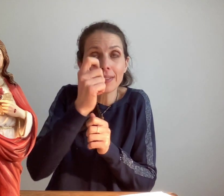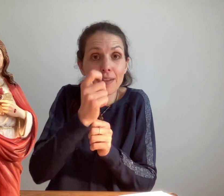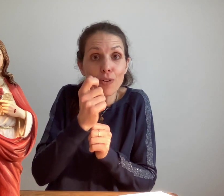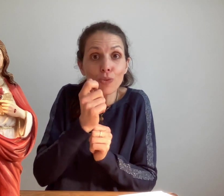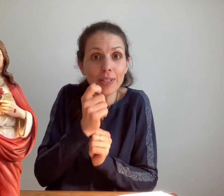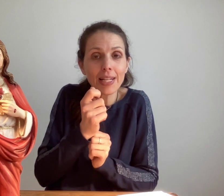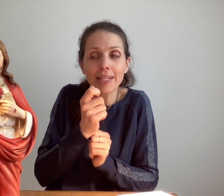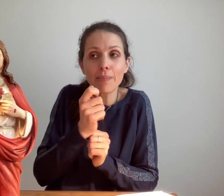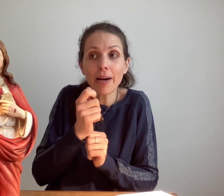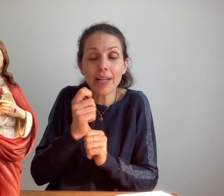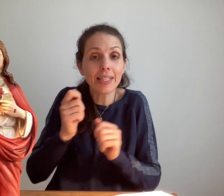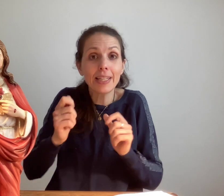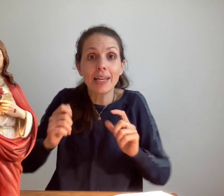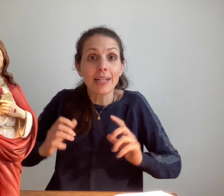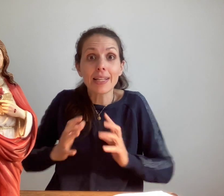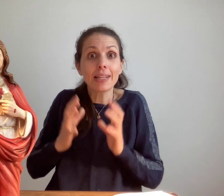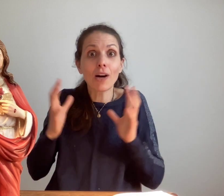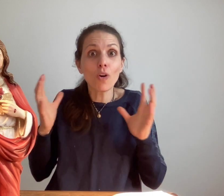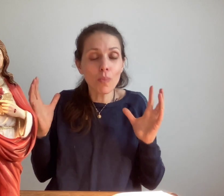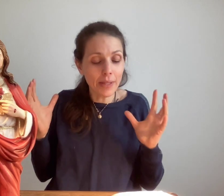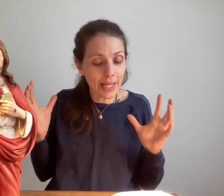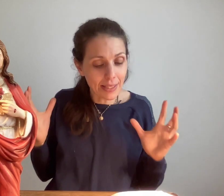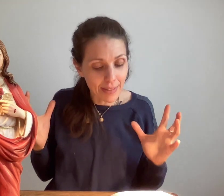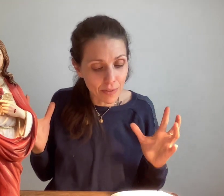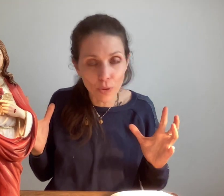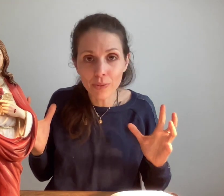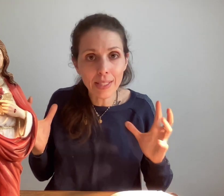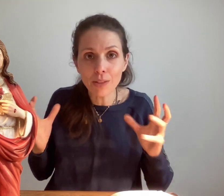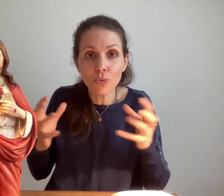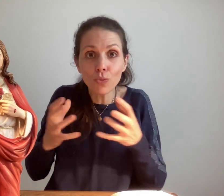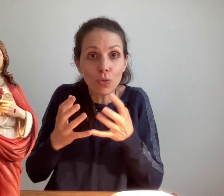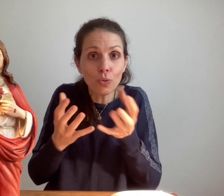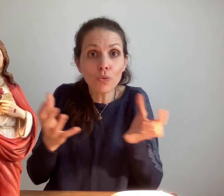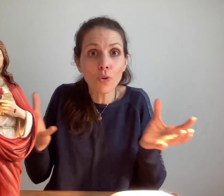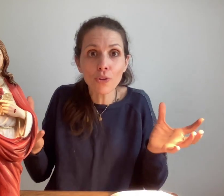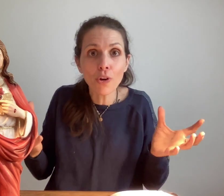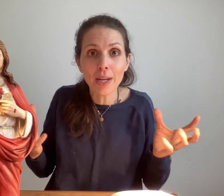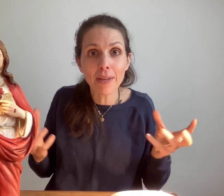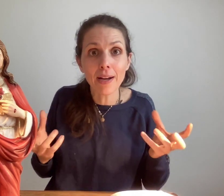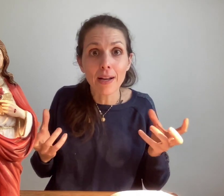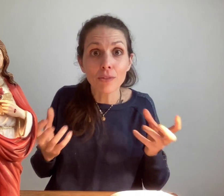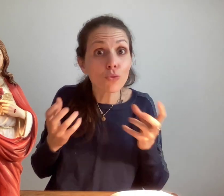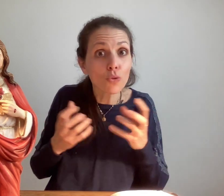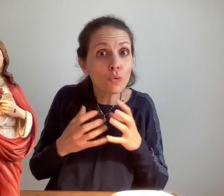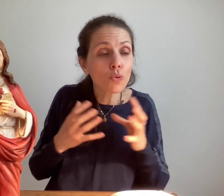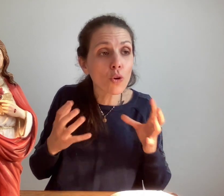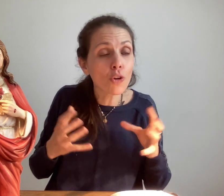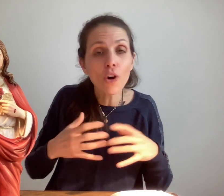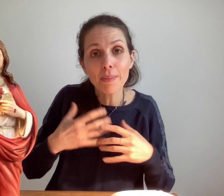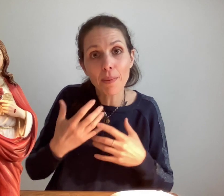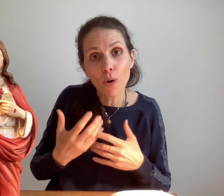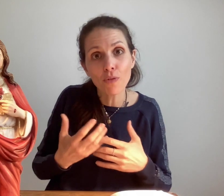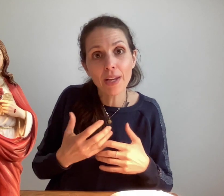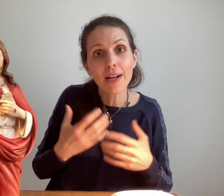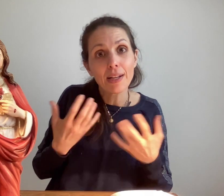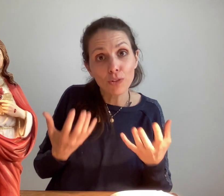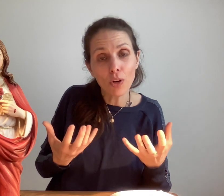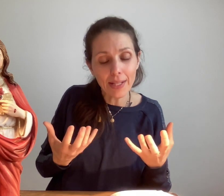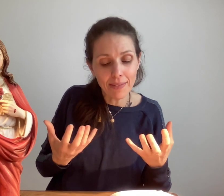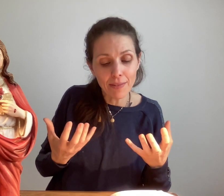sa volonté dès le départ et qui était remplie de la divine volonté et donc tout ce dont ton honneur et bien tout ce dont ton honneur et bien provient de la divine